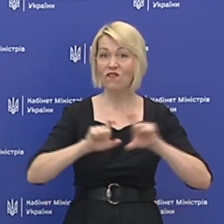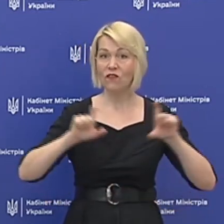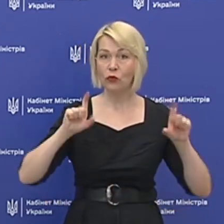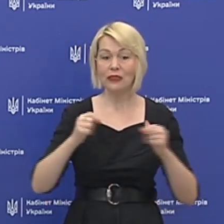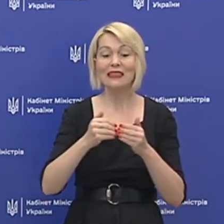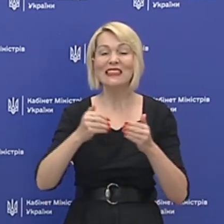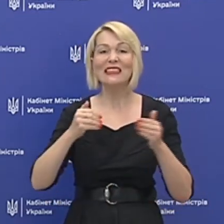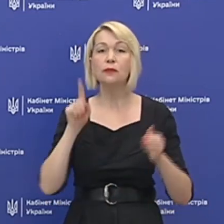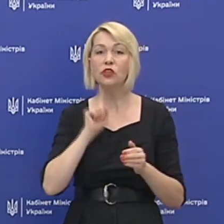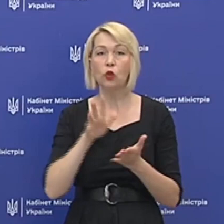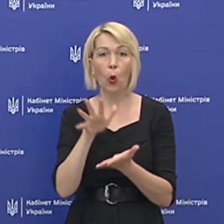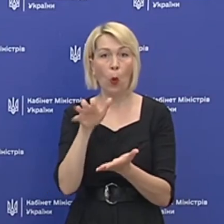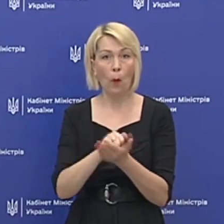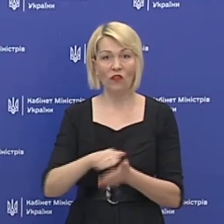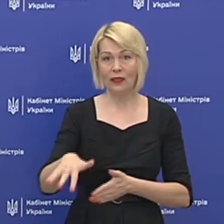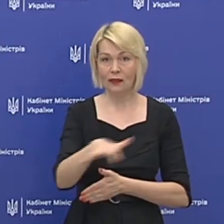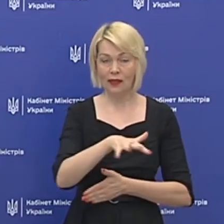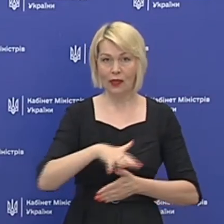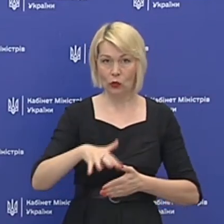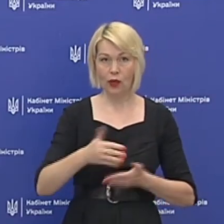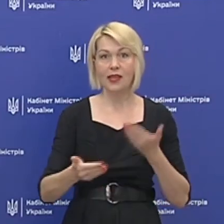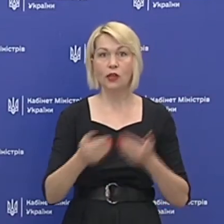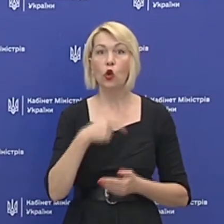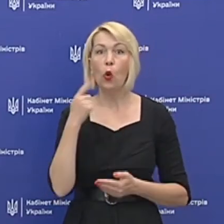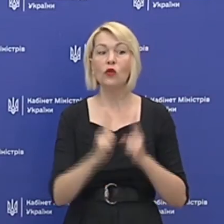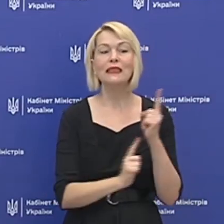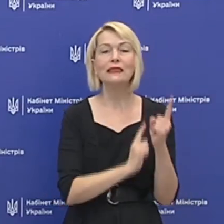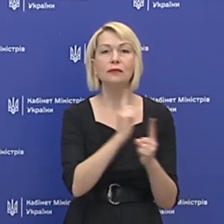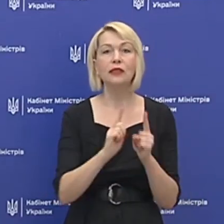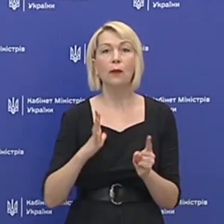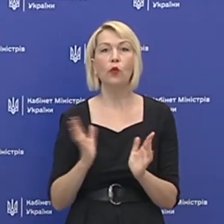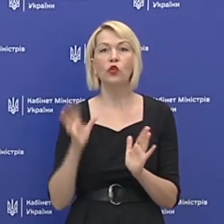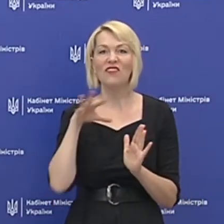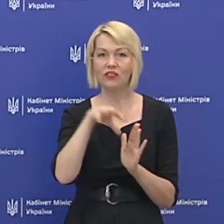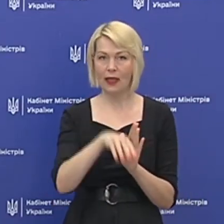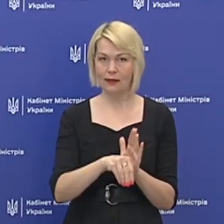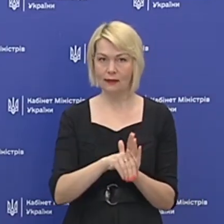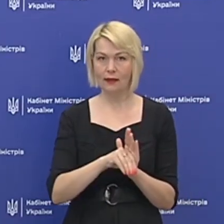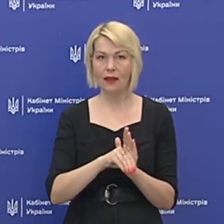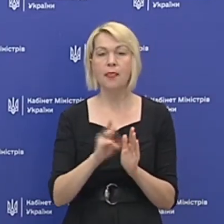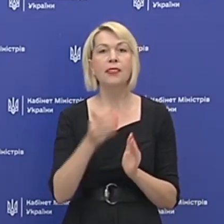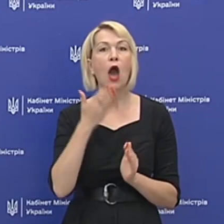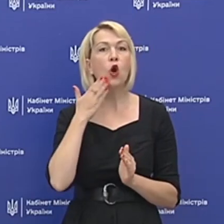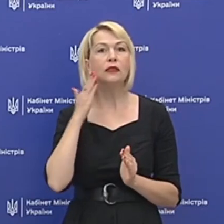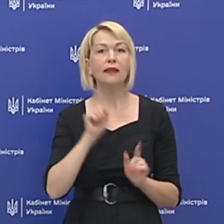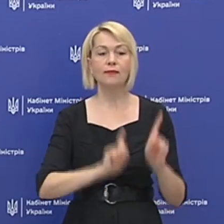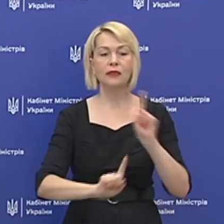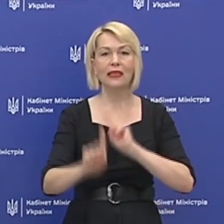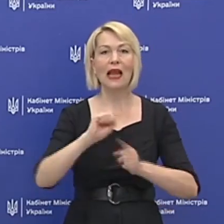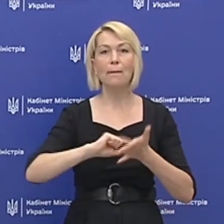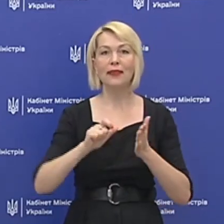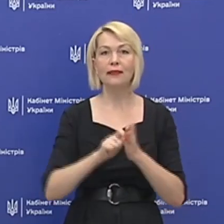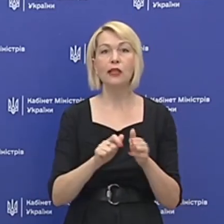окупованих територій. Якщо ми говоримо зміни, які були внесені на останньому засіданні Кабінету